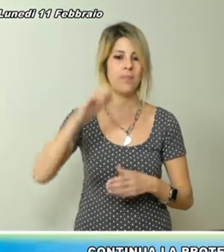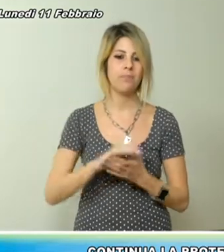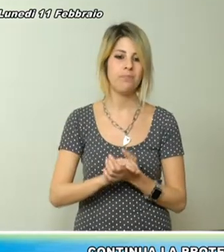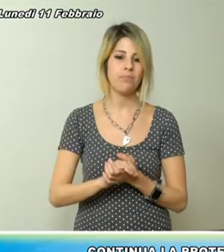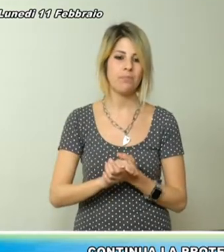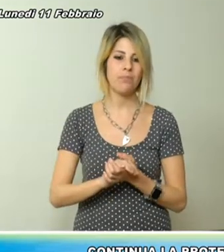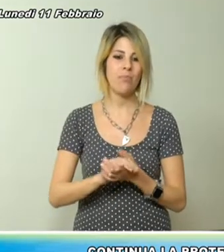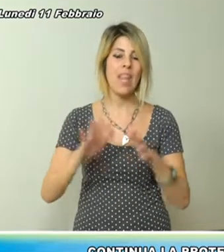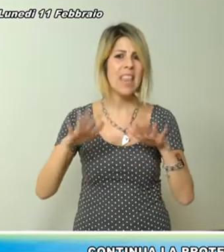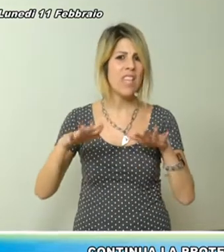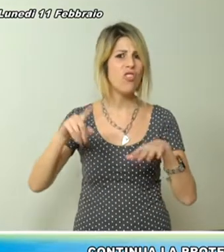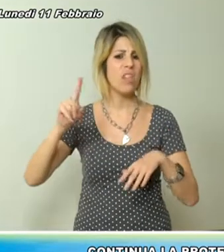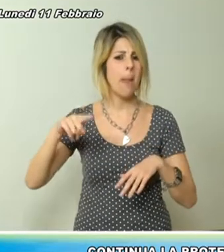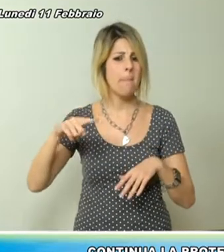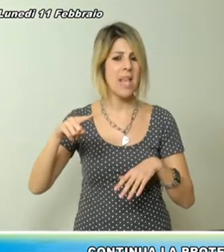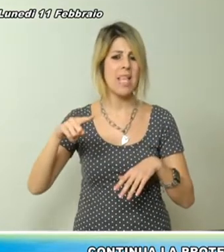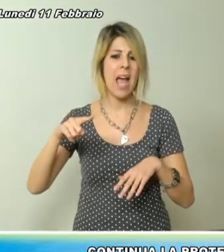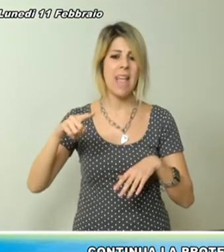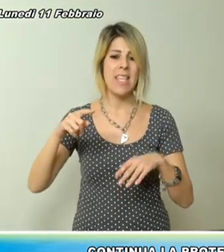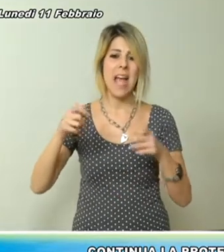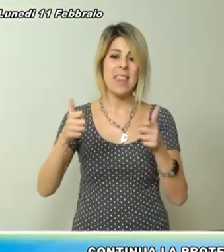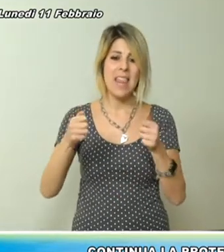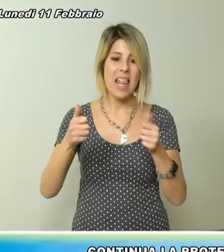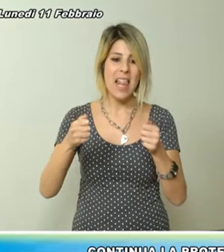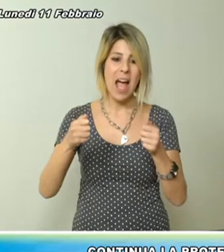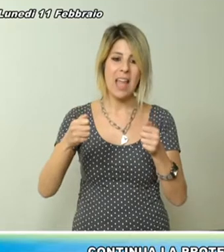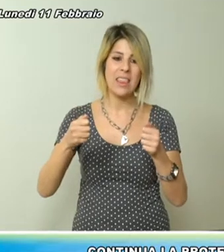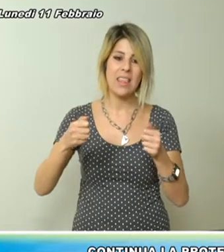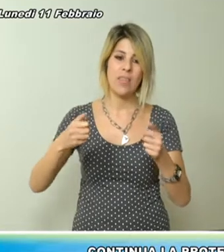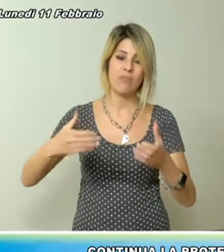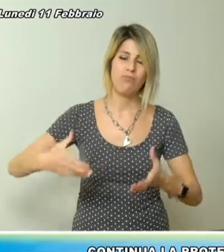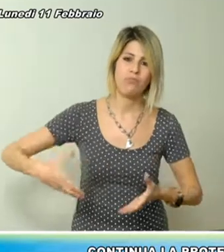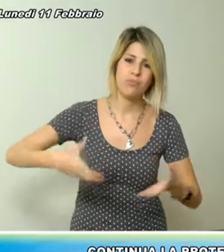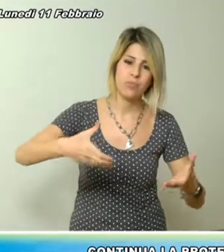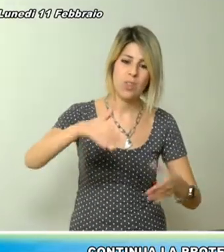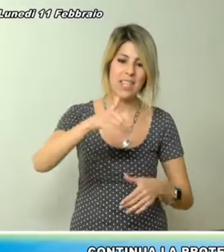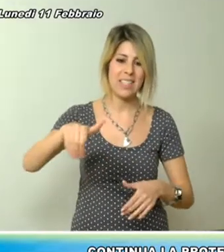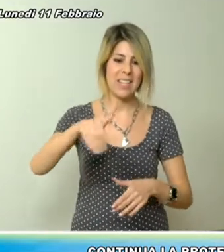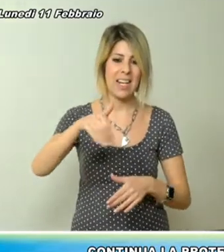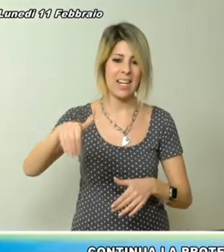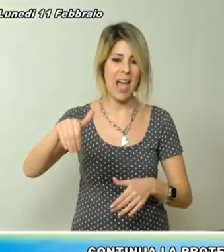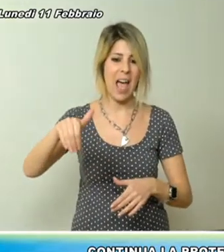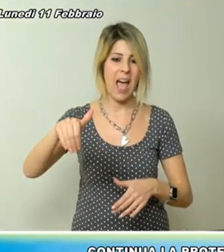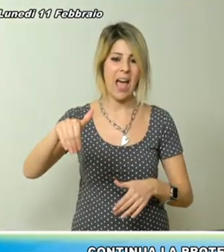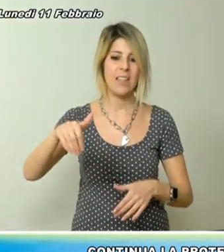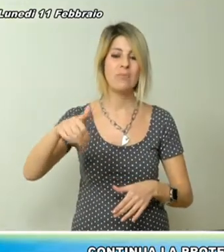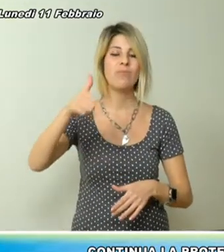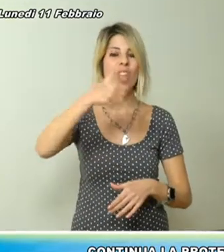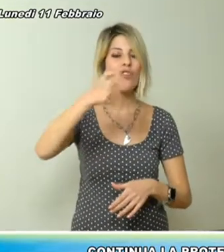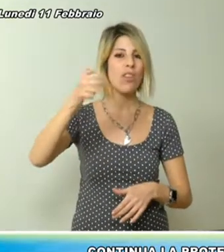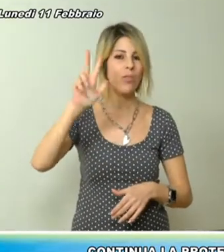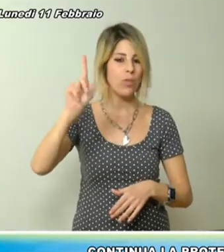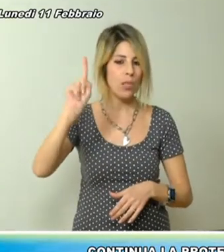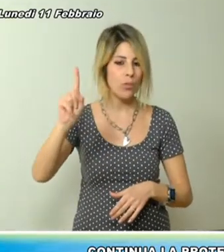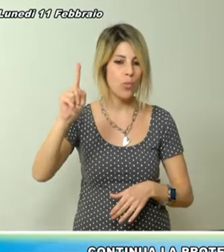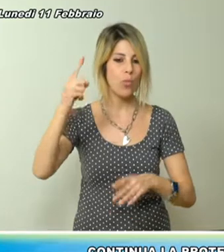latte sono stati riversati sulle strade. È accaduto a Sedilo, lungo la statale